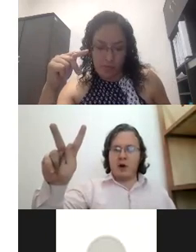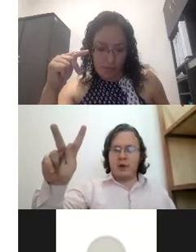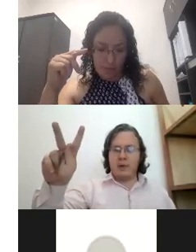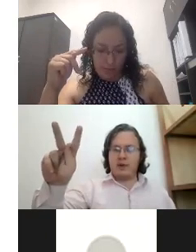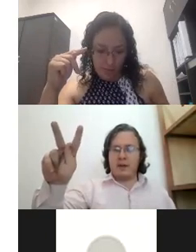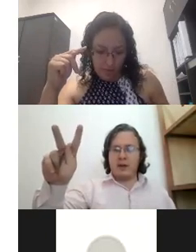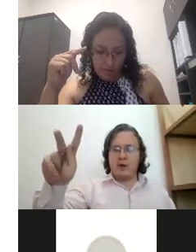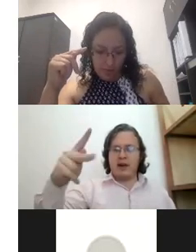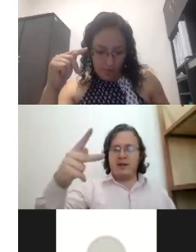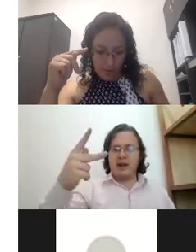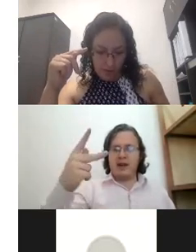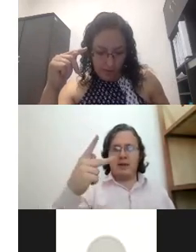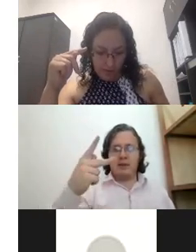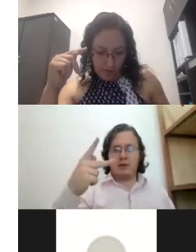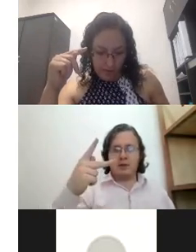ponemos entre el medio y el índice y giramos